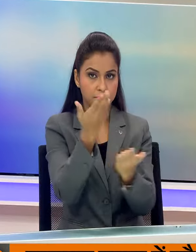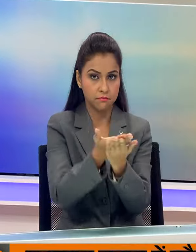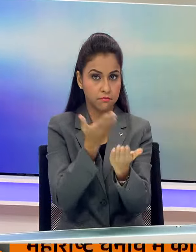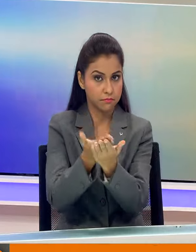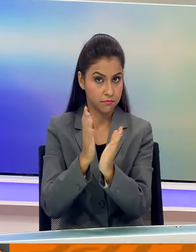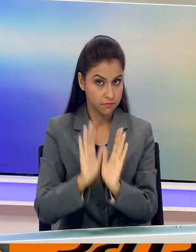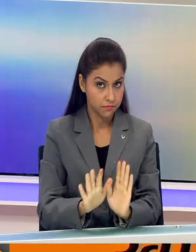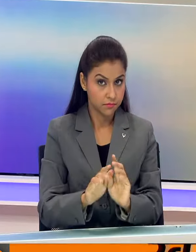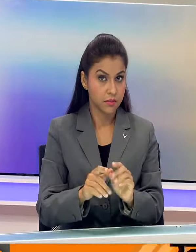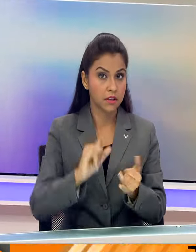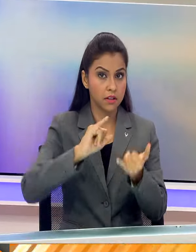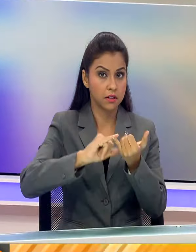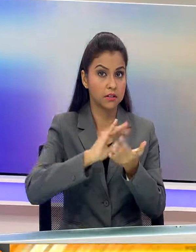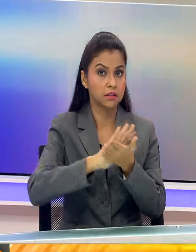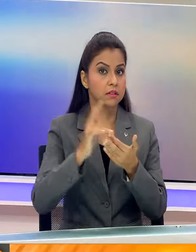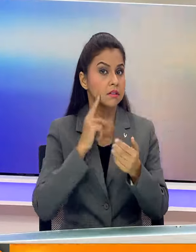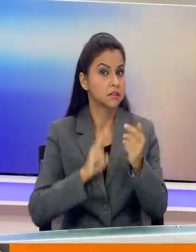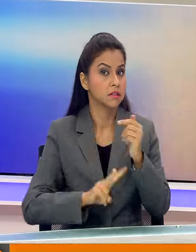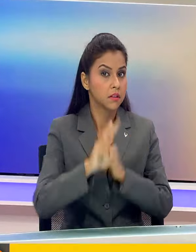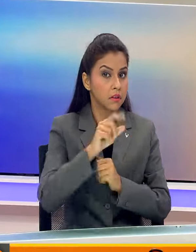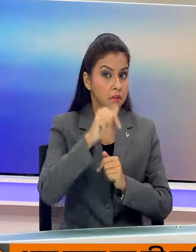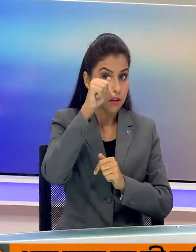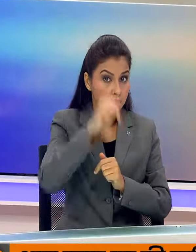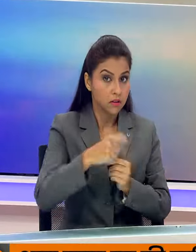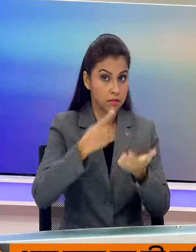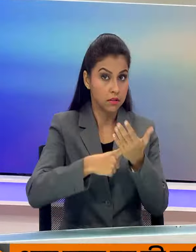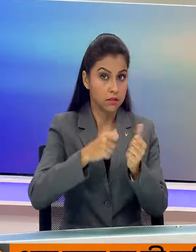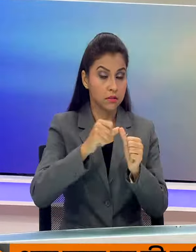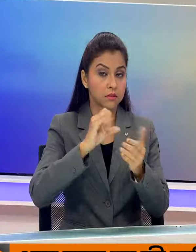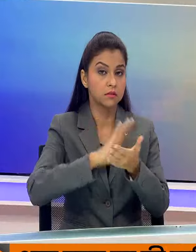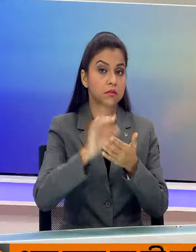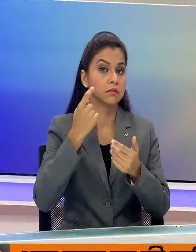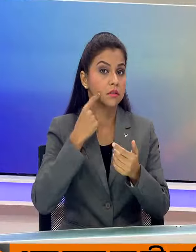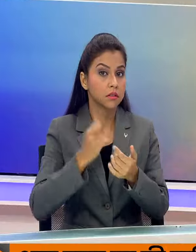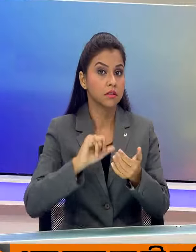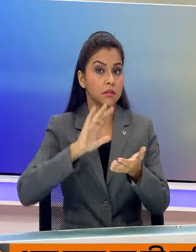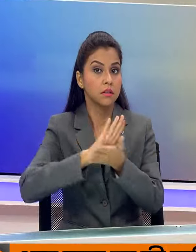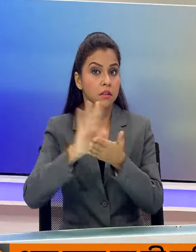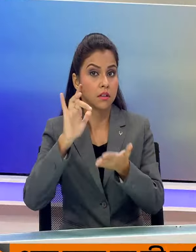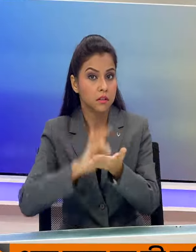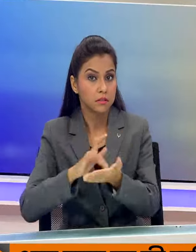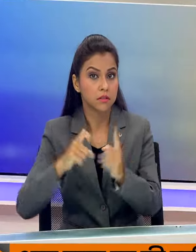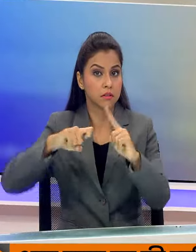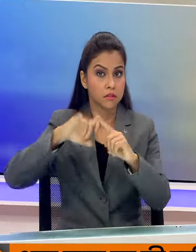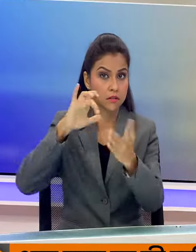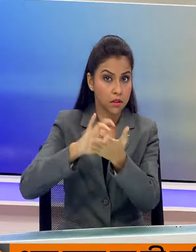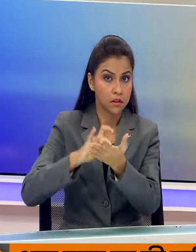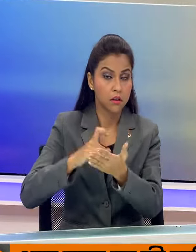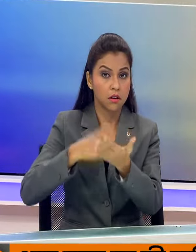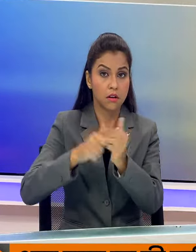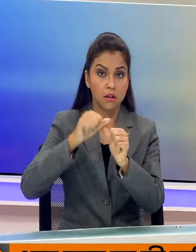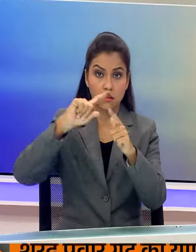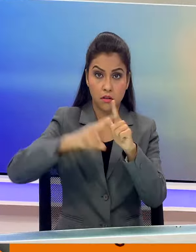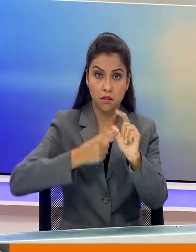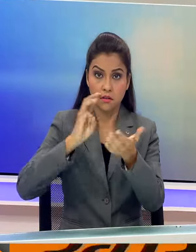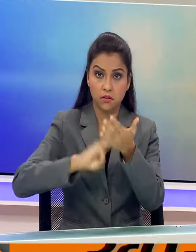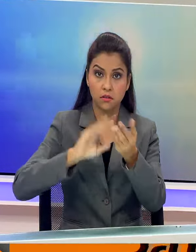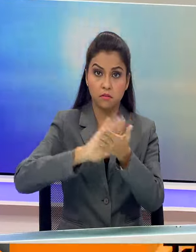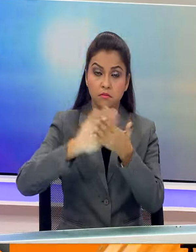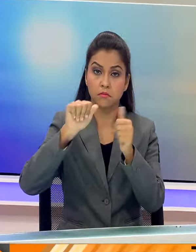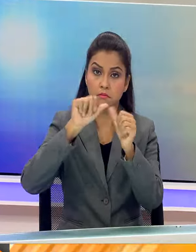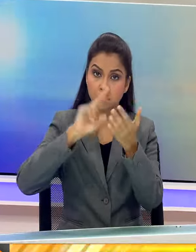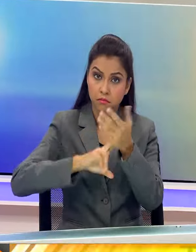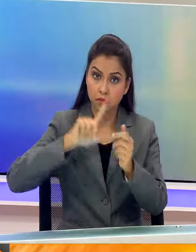करेंगे शिवराद सिंग्चोहान, अजुराची, हठिया, काके, मांडर और राजमेहल विधानसभा सीटों पर